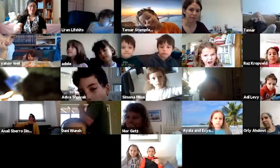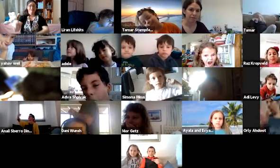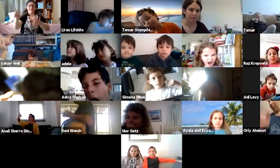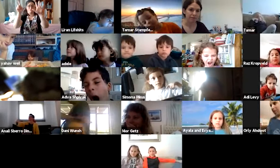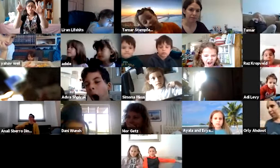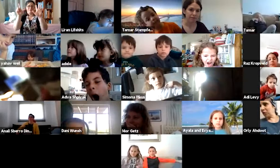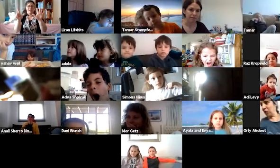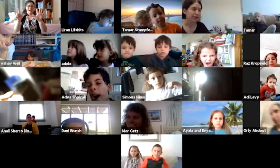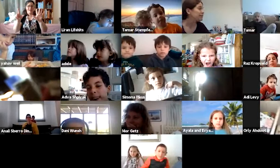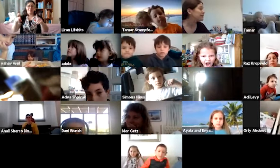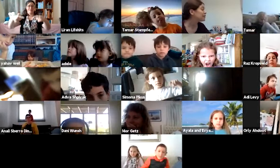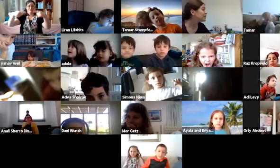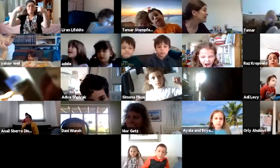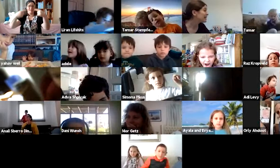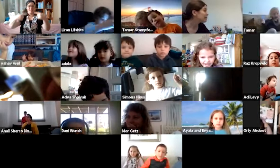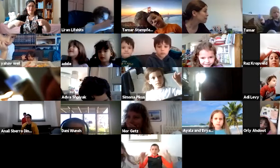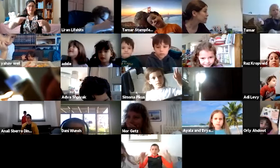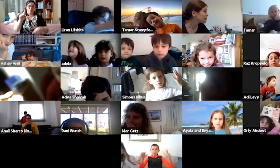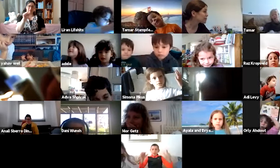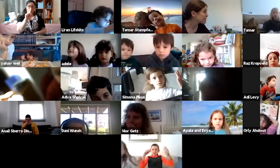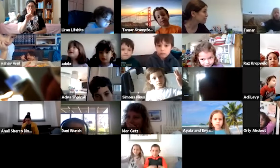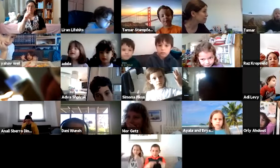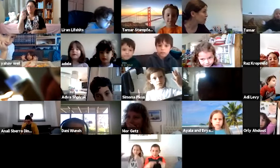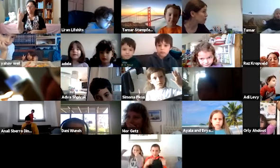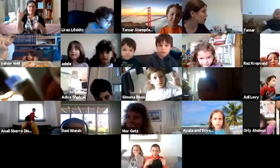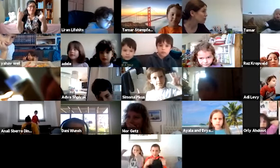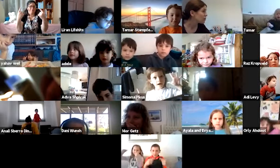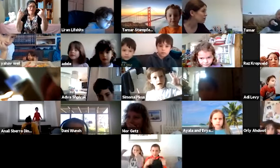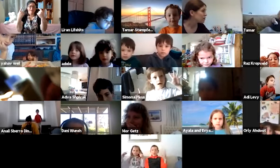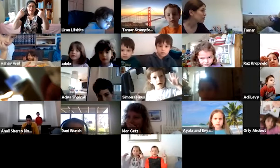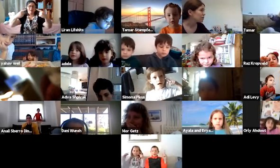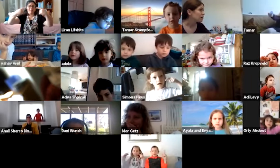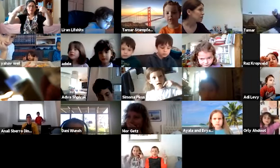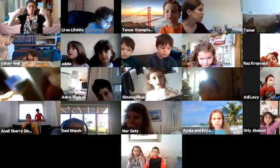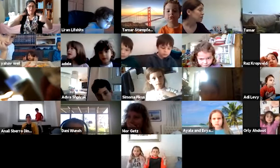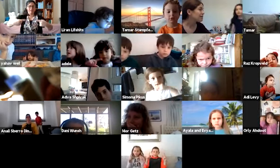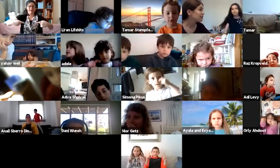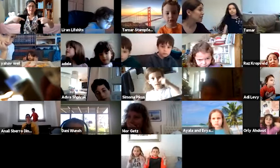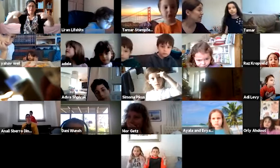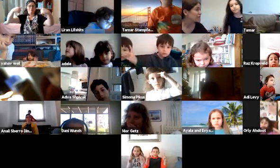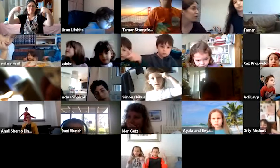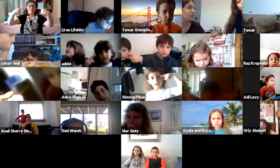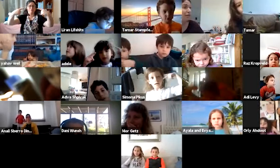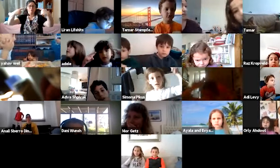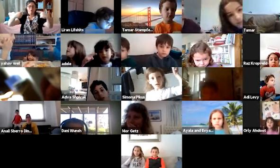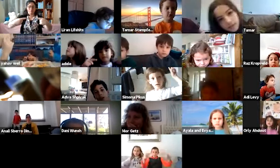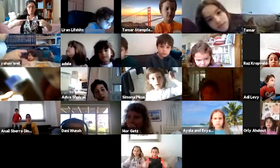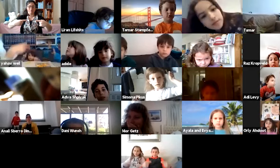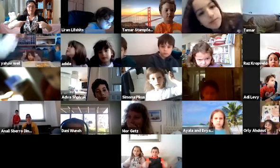אז שבעה ימי. אנחנו חזרנו לאותה תבנית של האצבע. אבל אנחנו עם שני הדעים. אנחנו מדמינים יום שהוא עובר